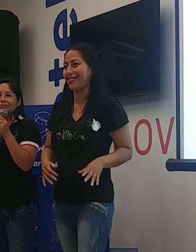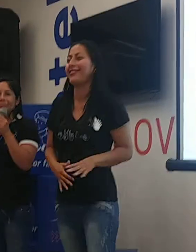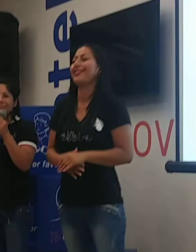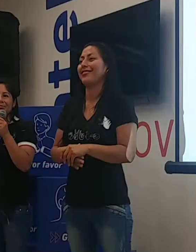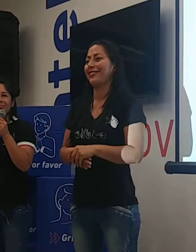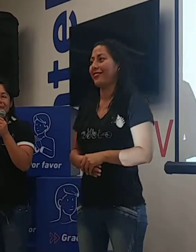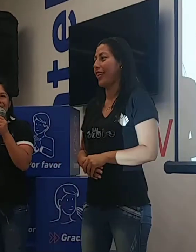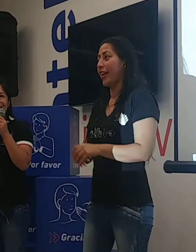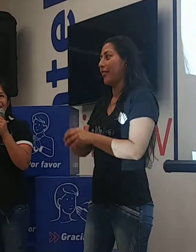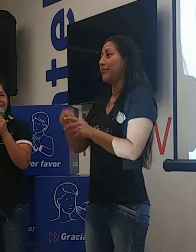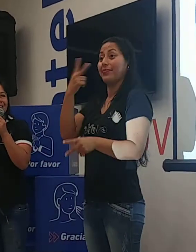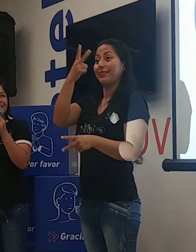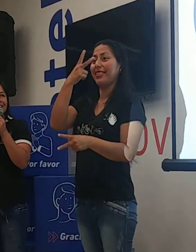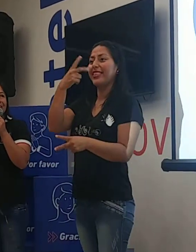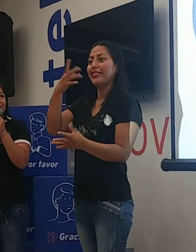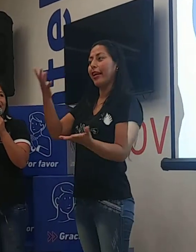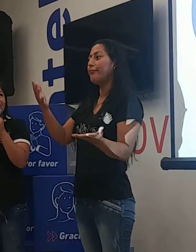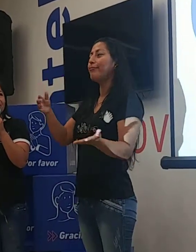Bien Miren Miren